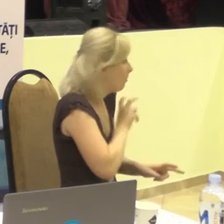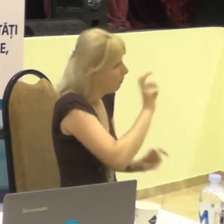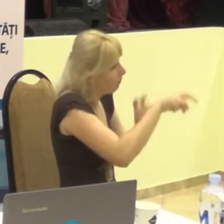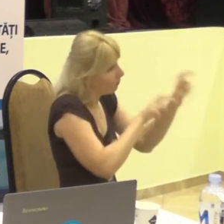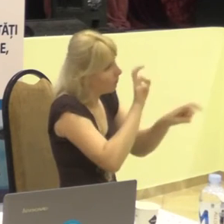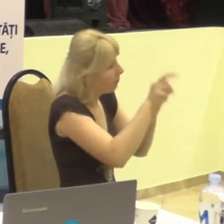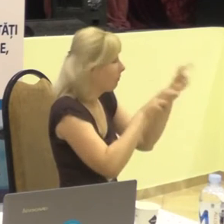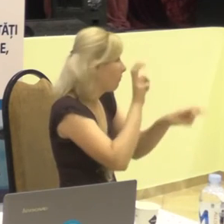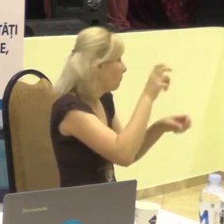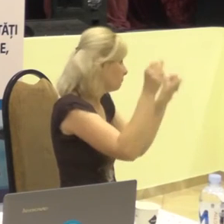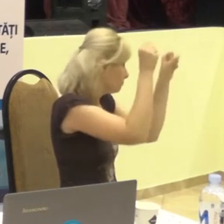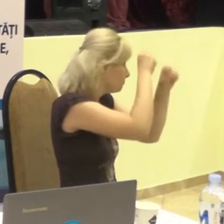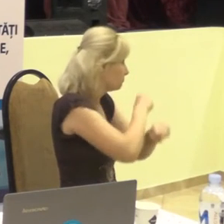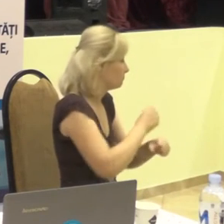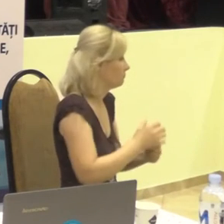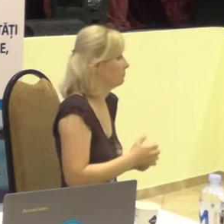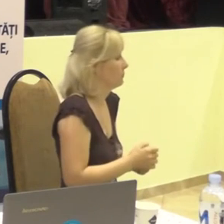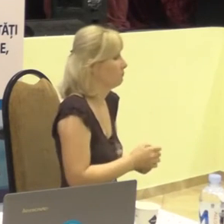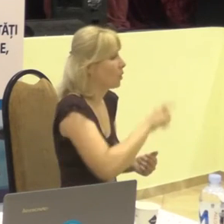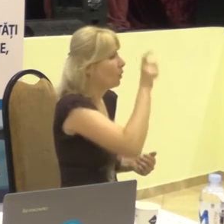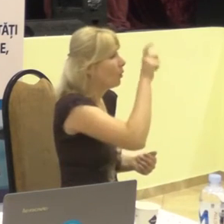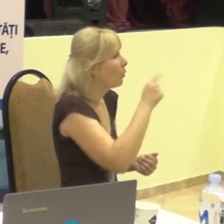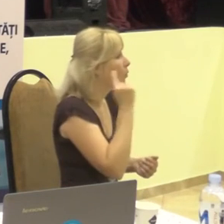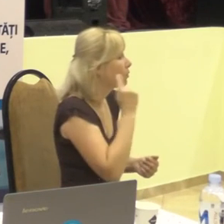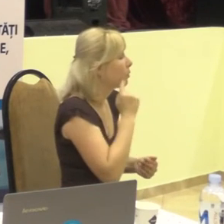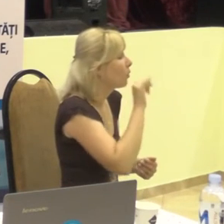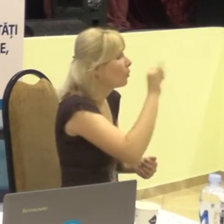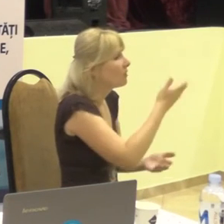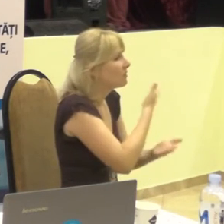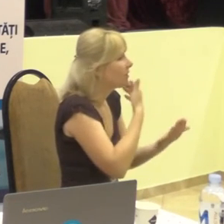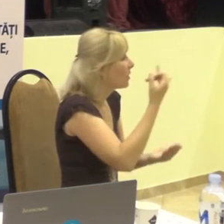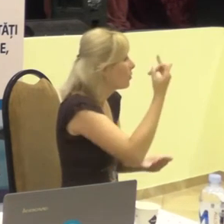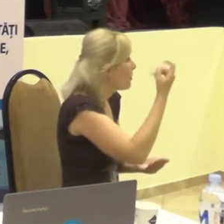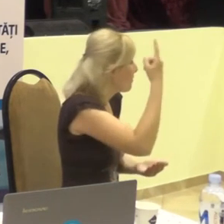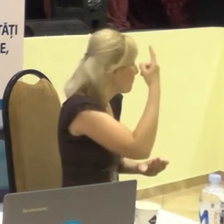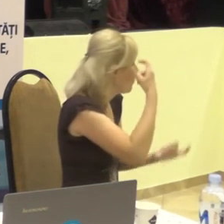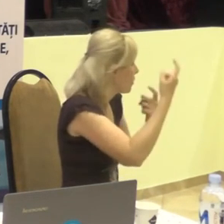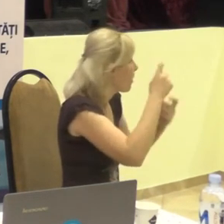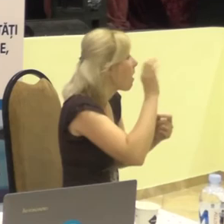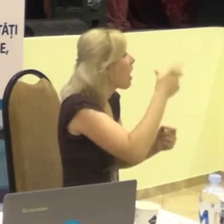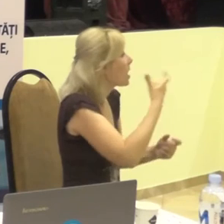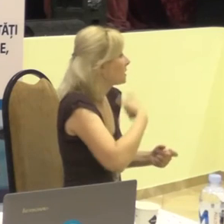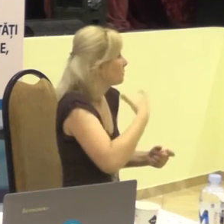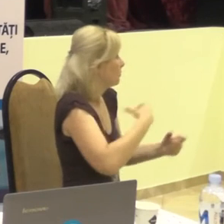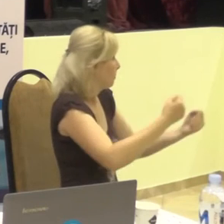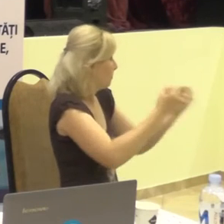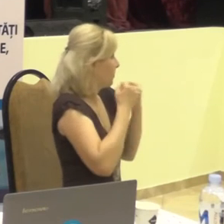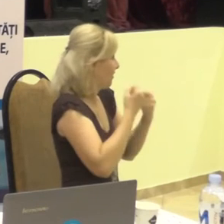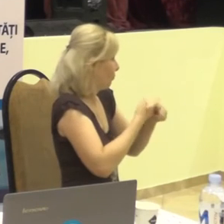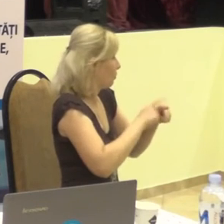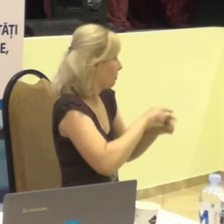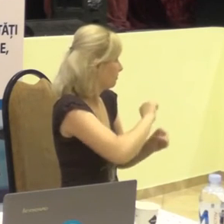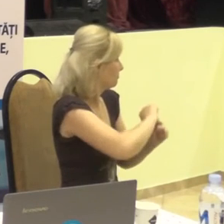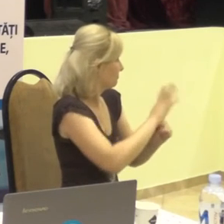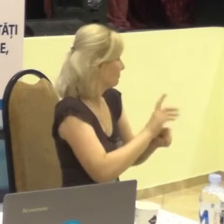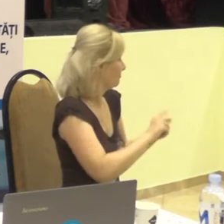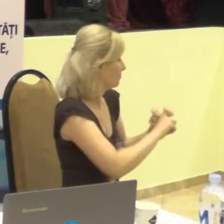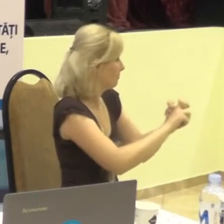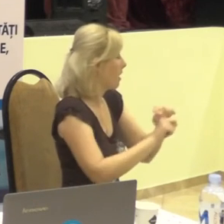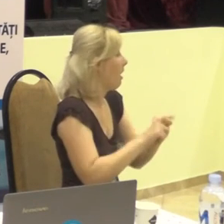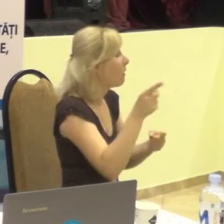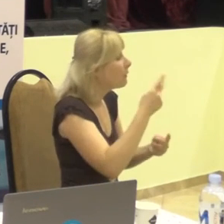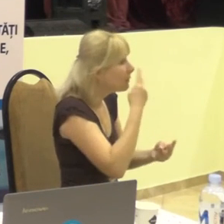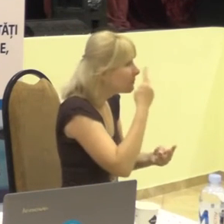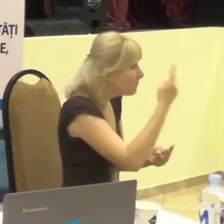Ei nu aveau informația cum să se proteșeze de această boală. Ei vedeau